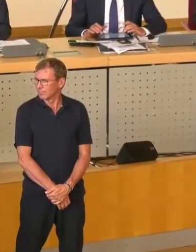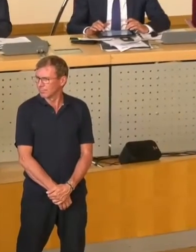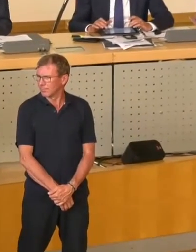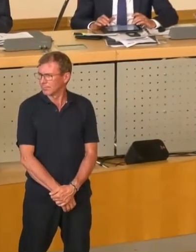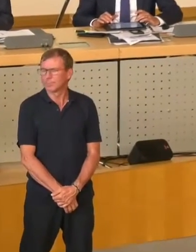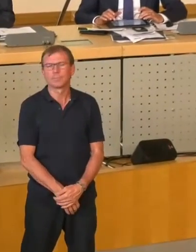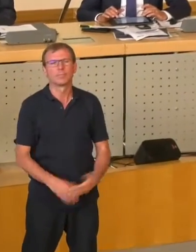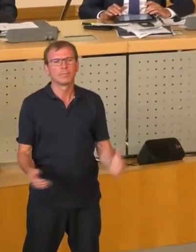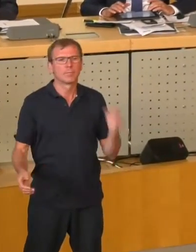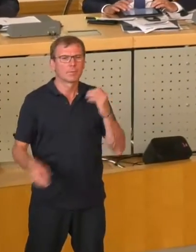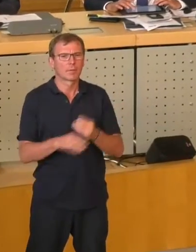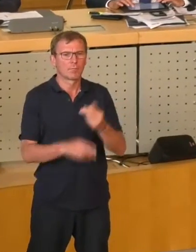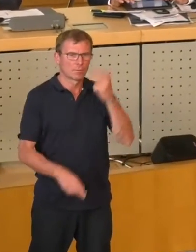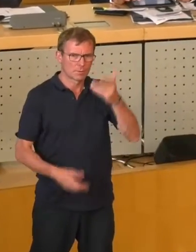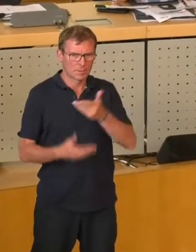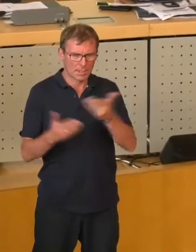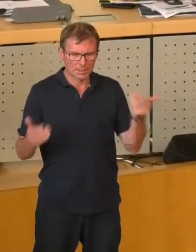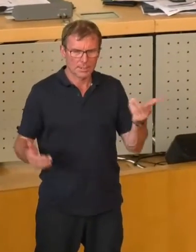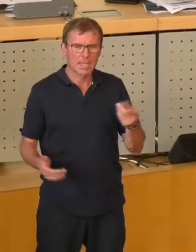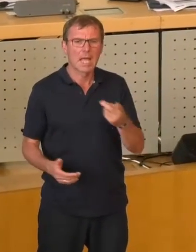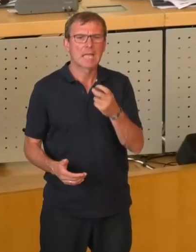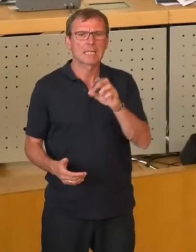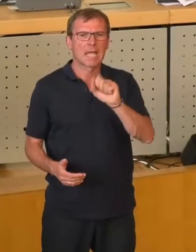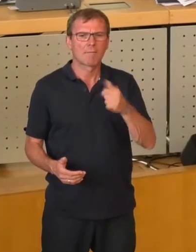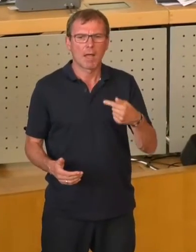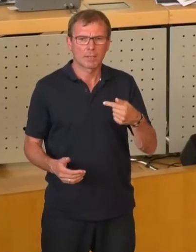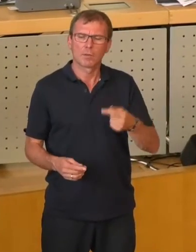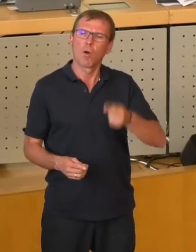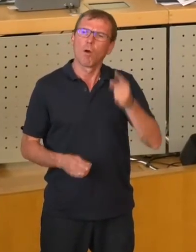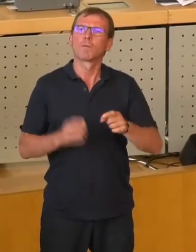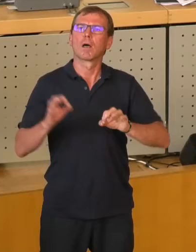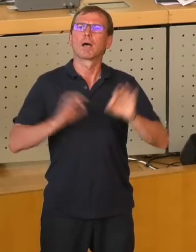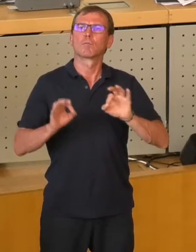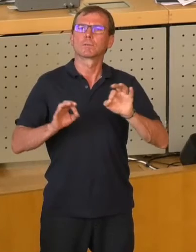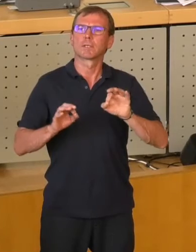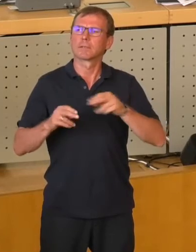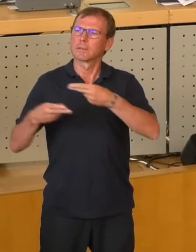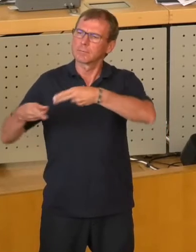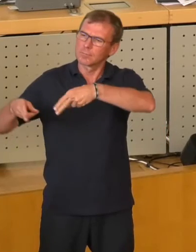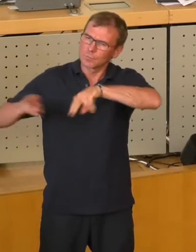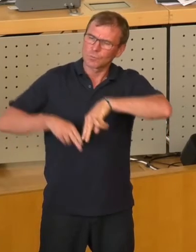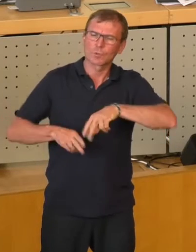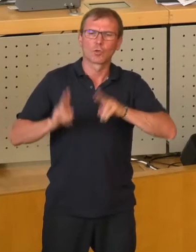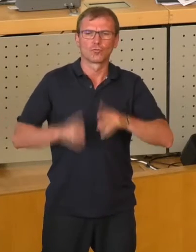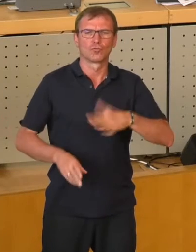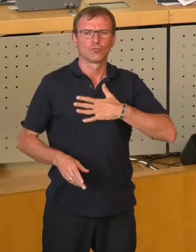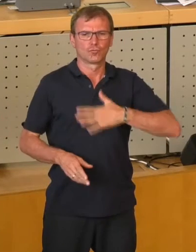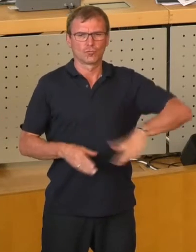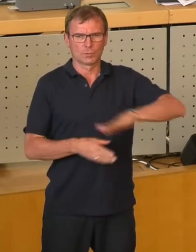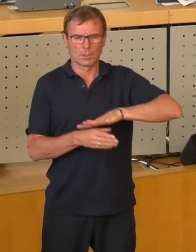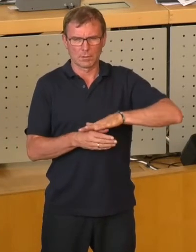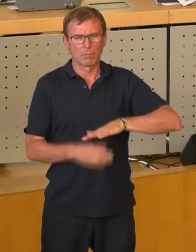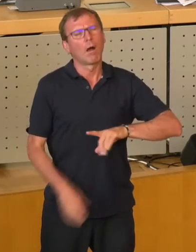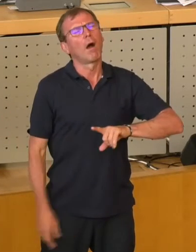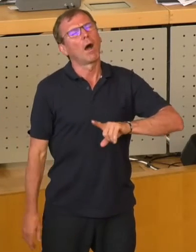Ja, meine Damen und Herren, die Drehwag wieder zu 100 Prozent in der Stadt. Eine grundsätzlich